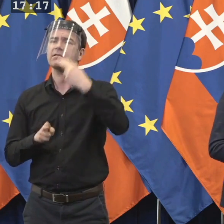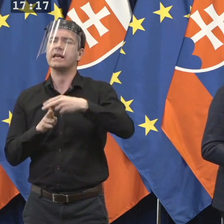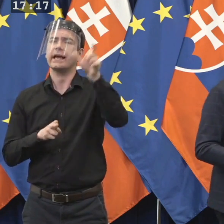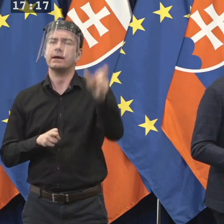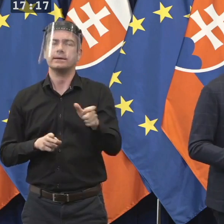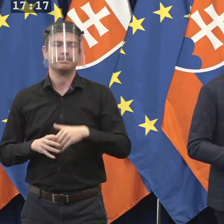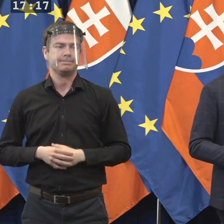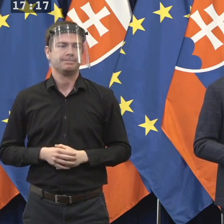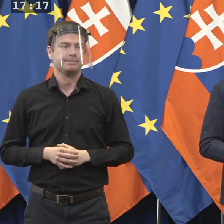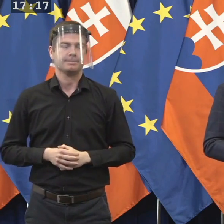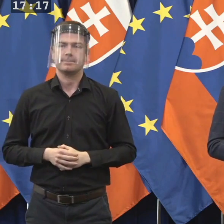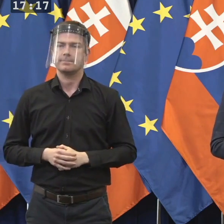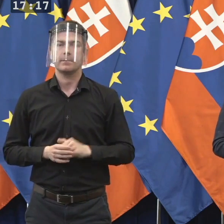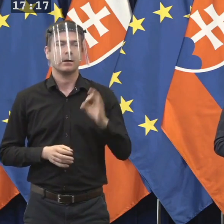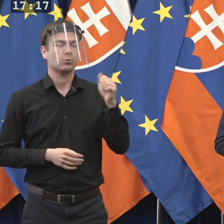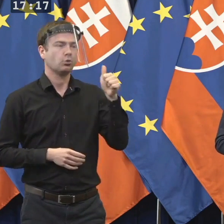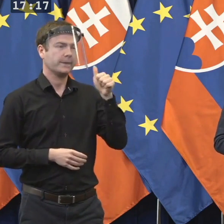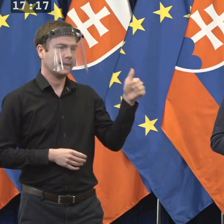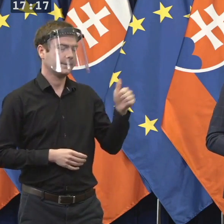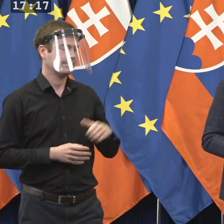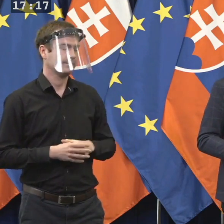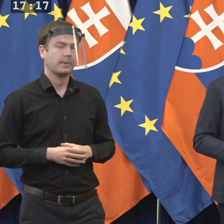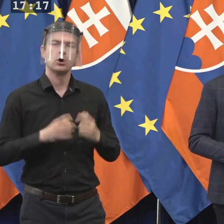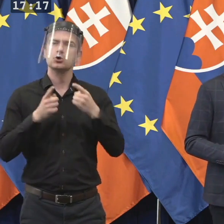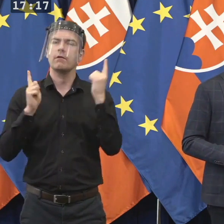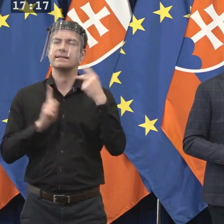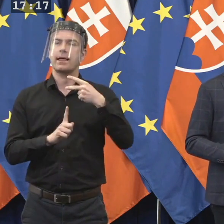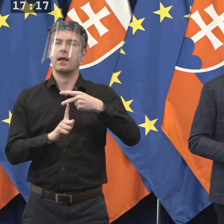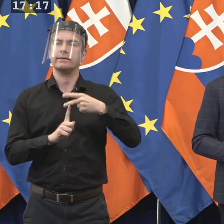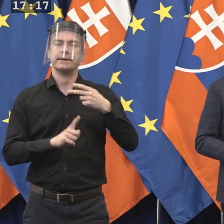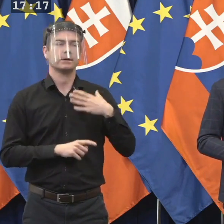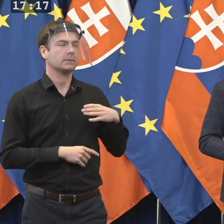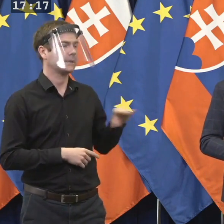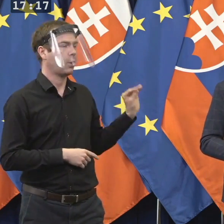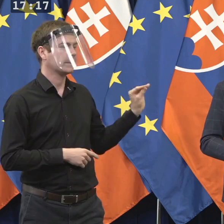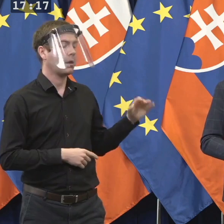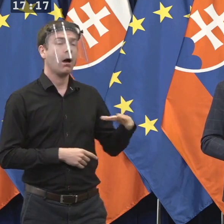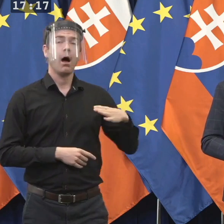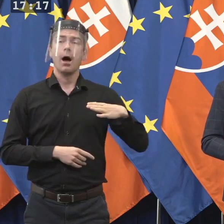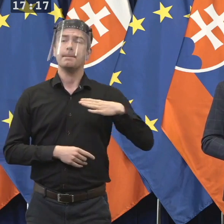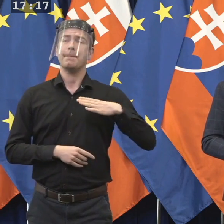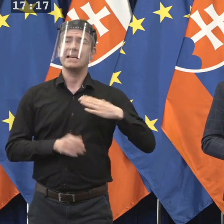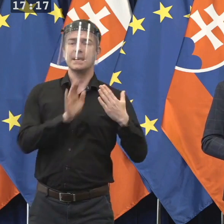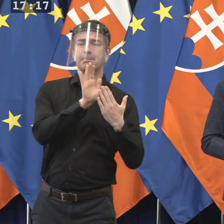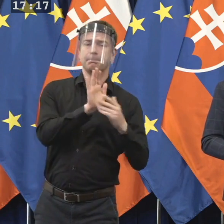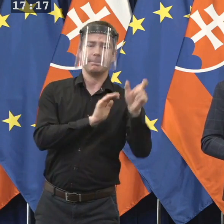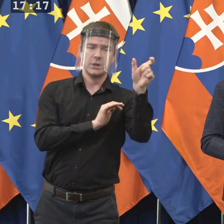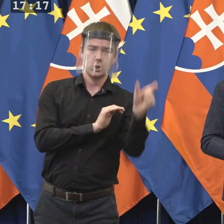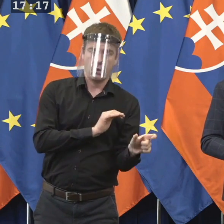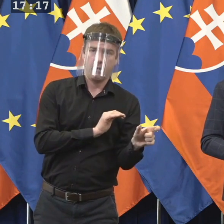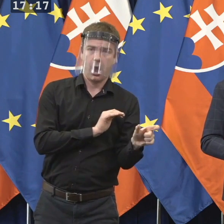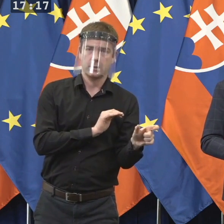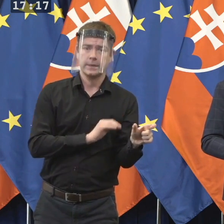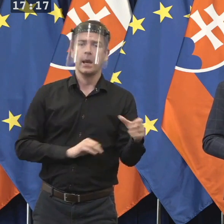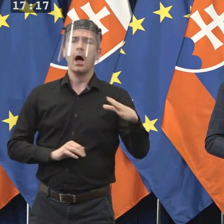Slovenská televízia. Dobrý deň, Iveta Gombošová. Ja by som sa chcela spýtať, či môžeme pani Mišikovu a pána Klimenta považovať za nominantov